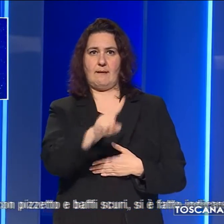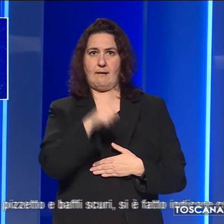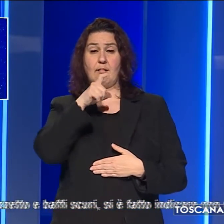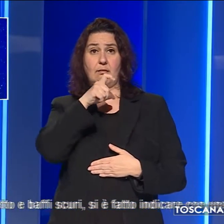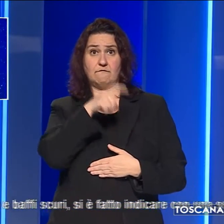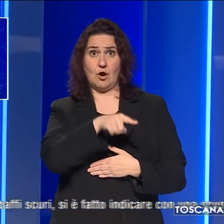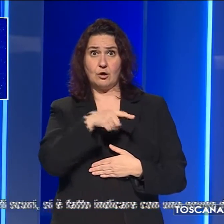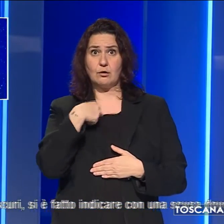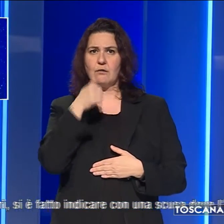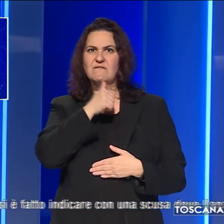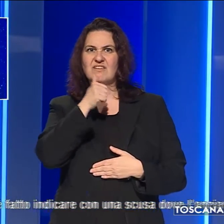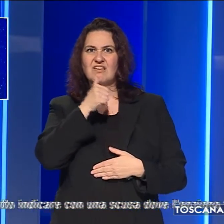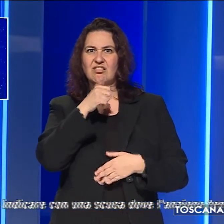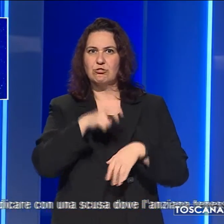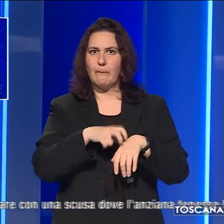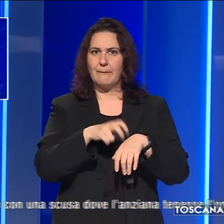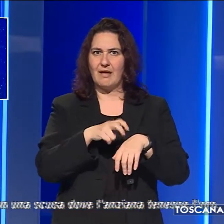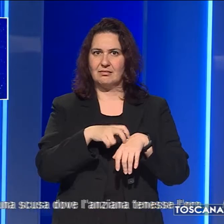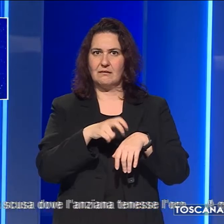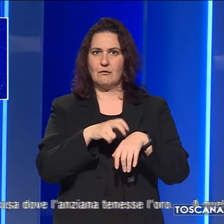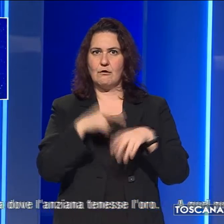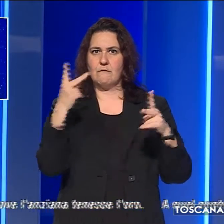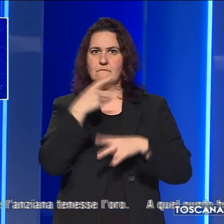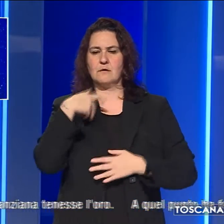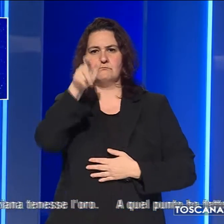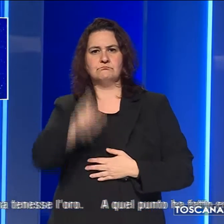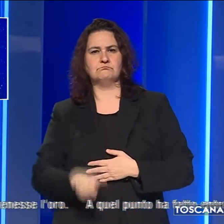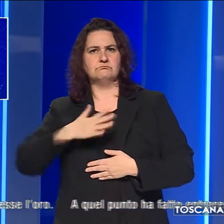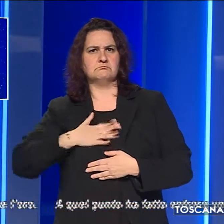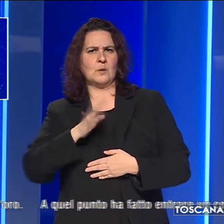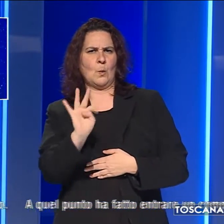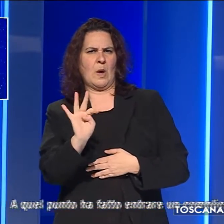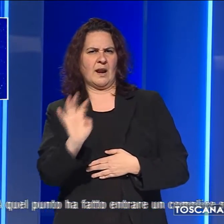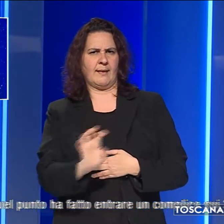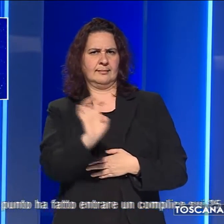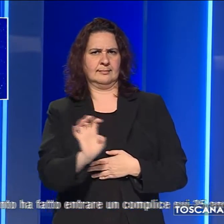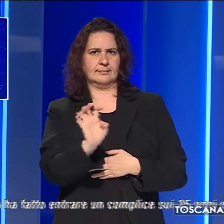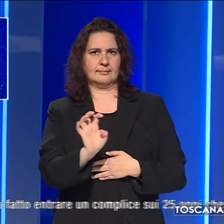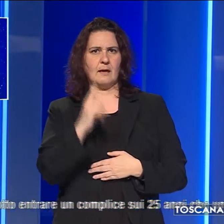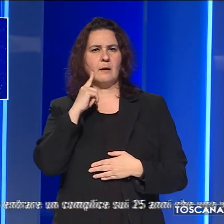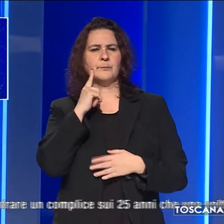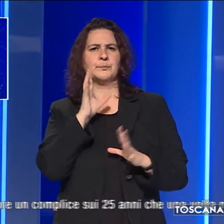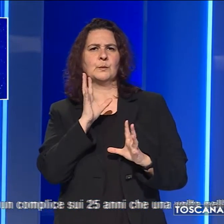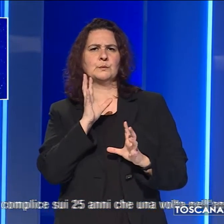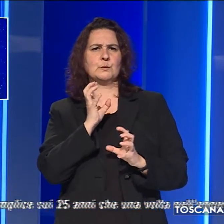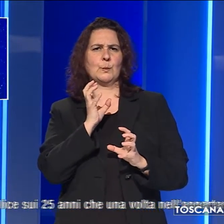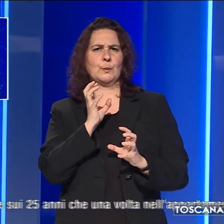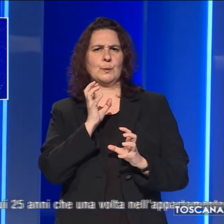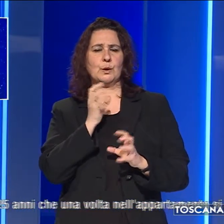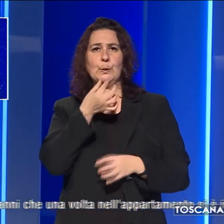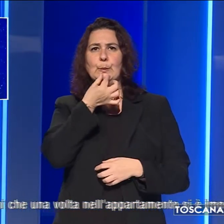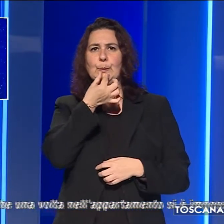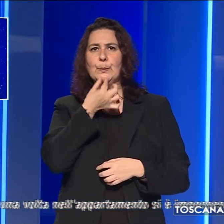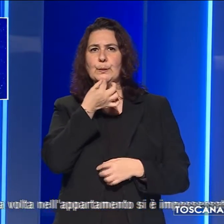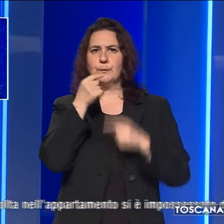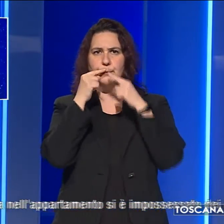il finto medico, descritto come un uomo sui 40 anni di carnagione olivastra, con pizzetto